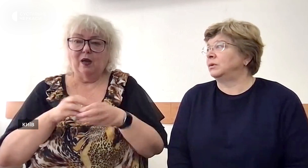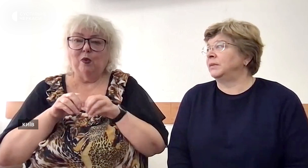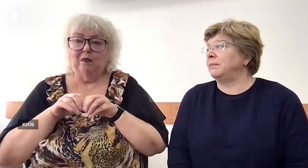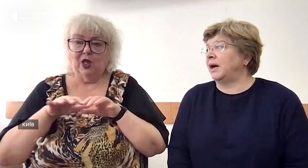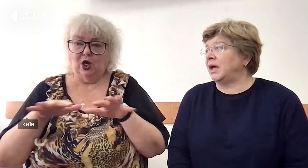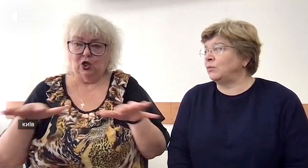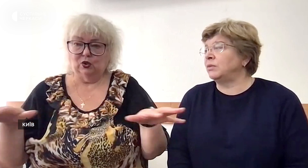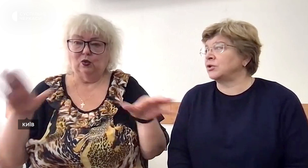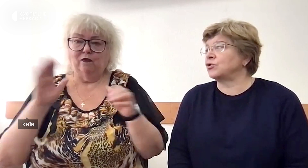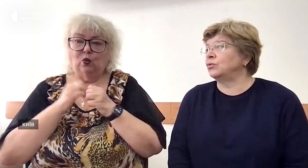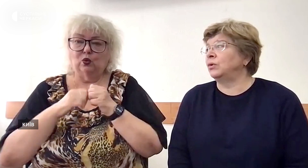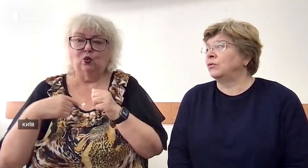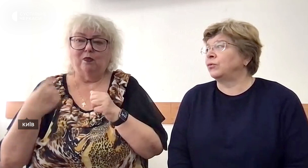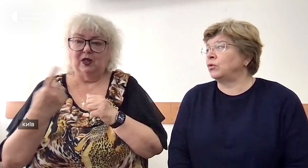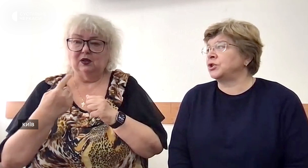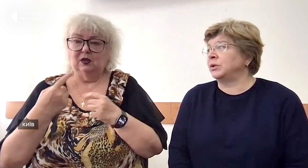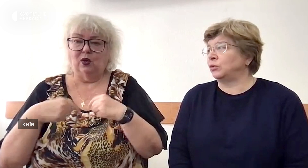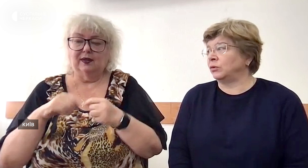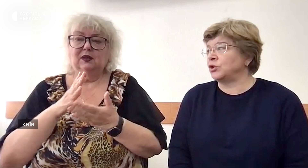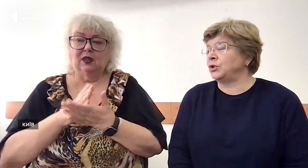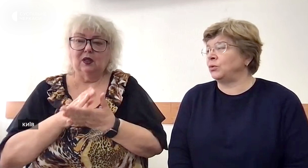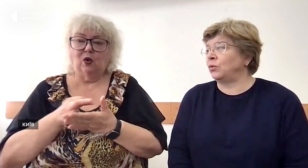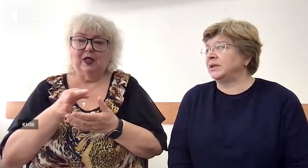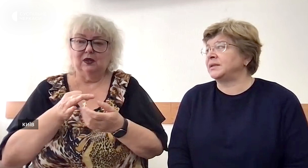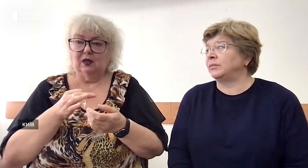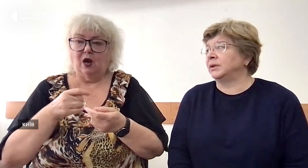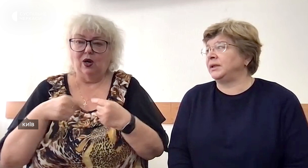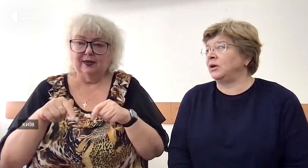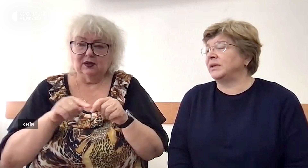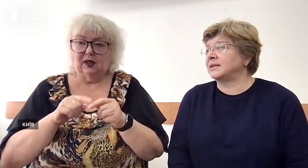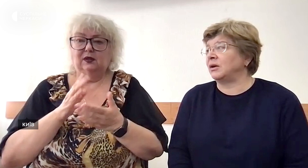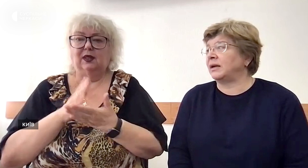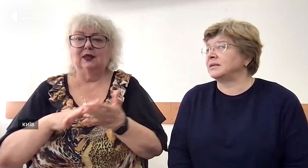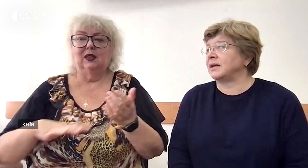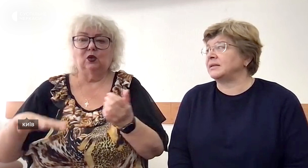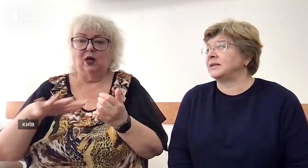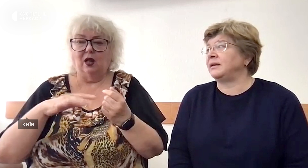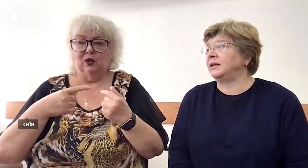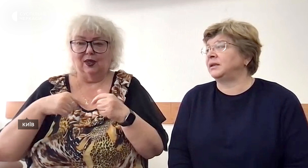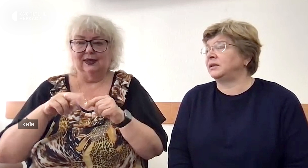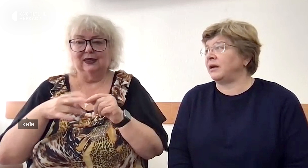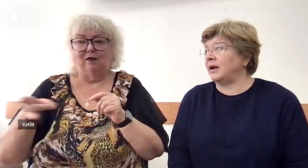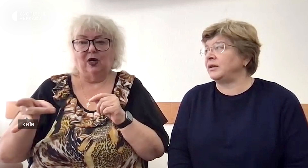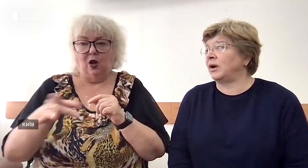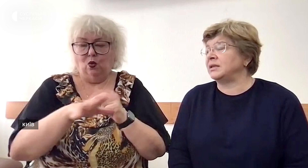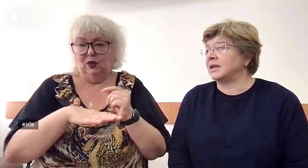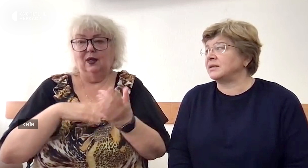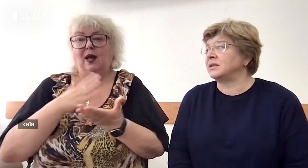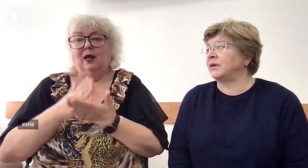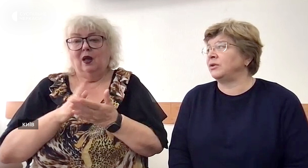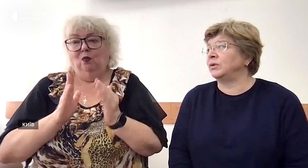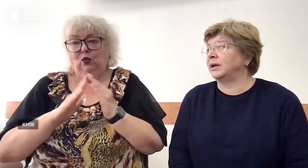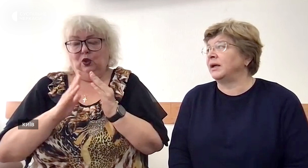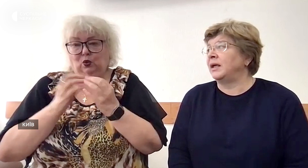Ми маємо мережу. В кожній області є обласна організація, є територіальні